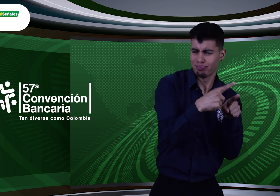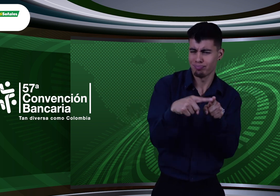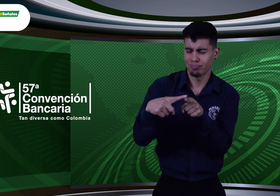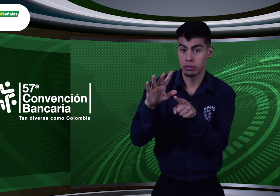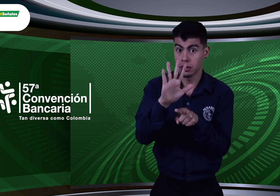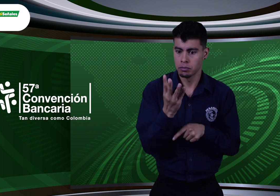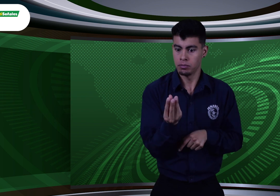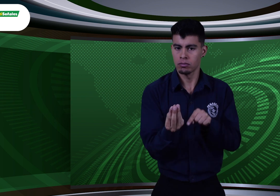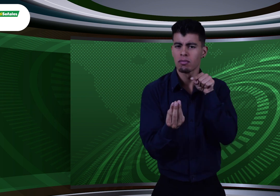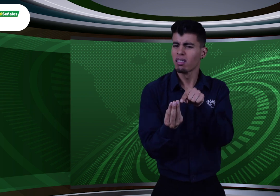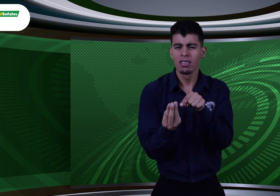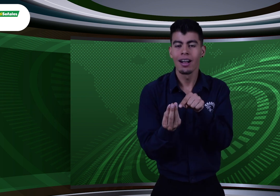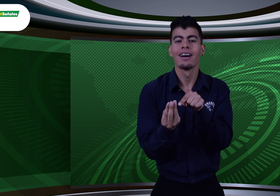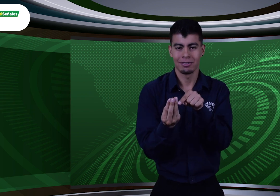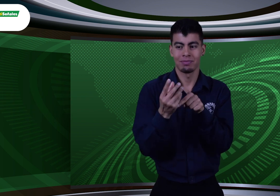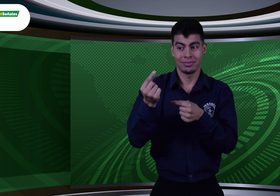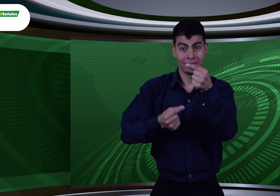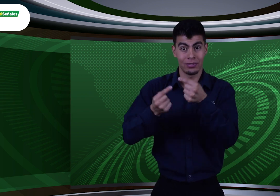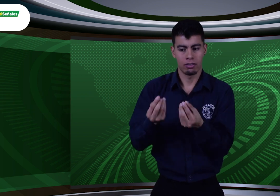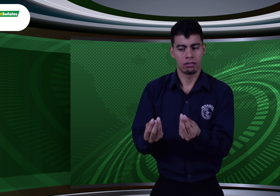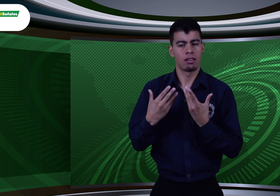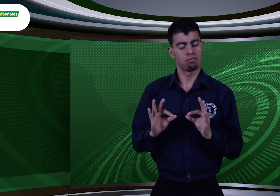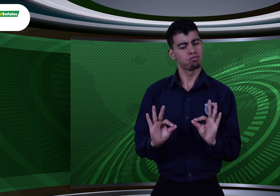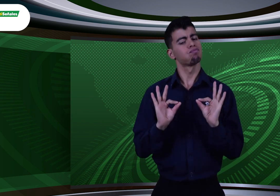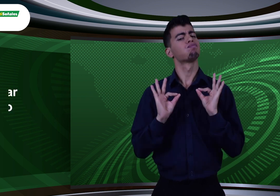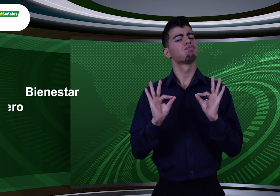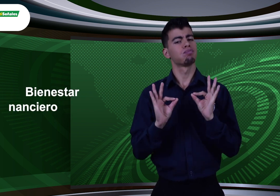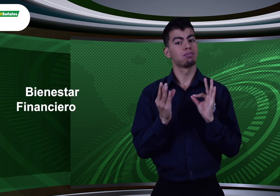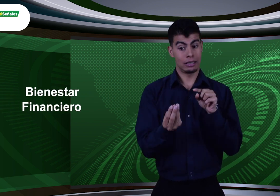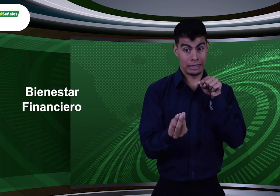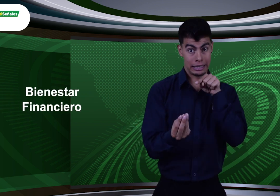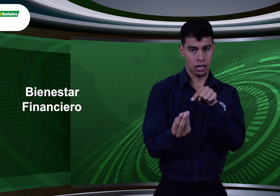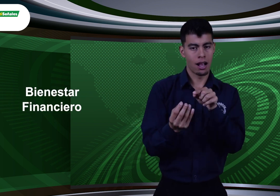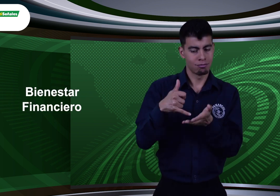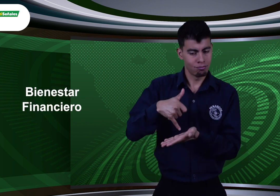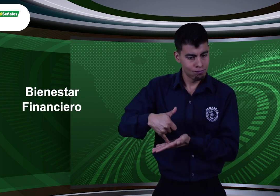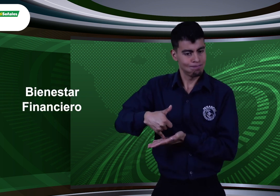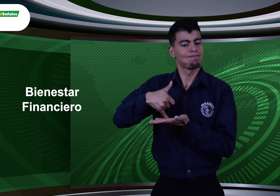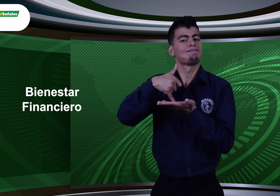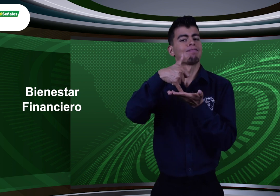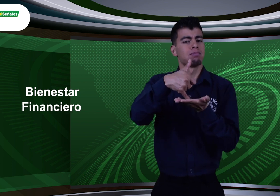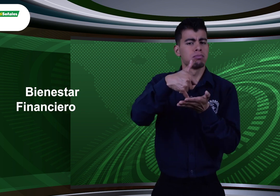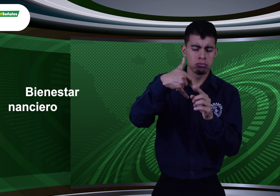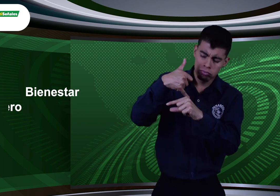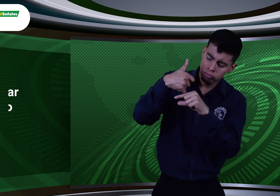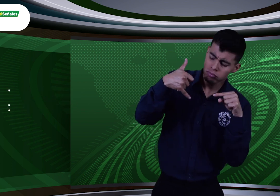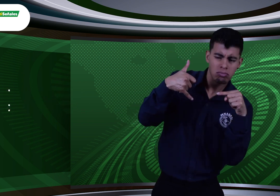entidades financieras. En la categoría llamada Bienestar Financiero, el Banco de